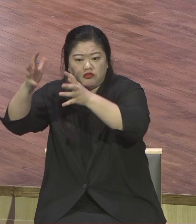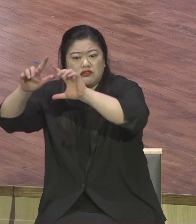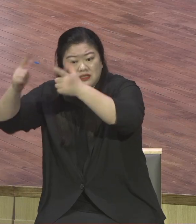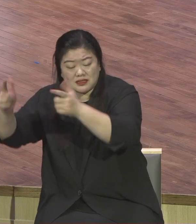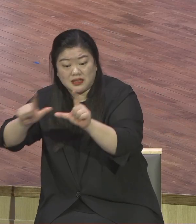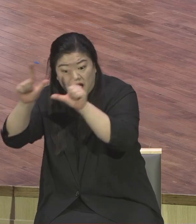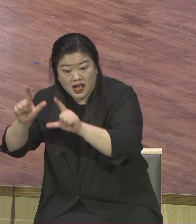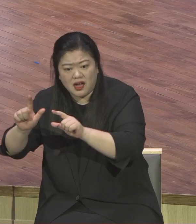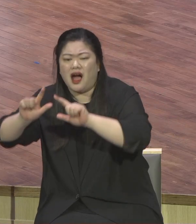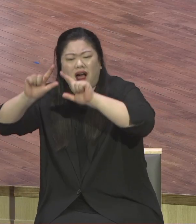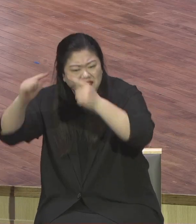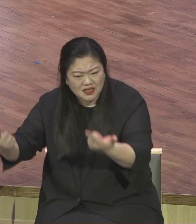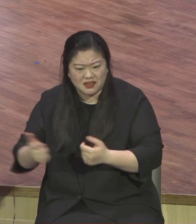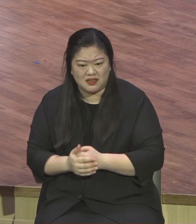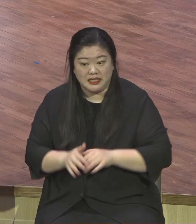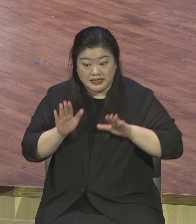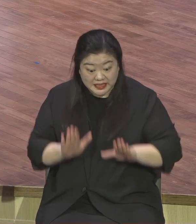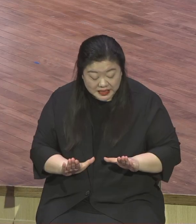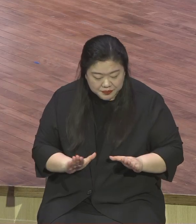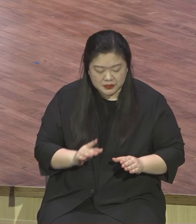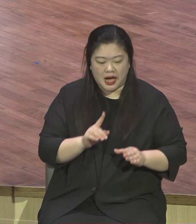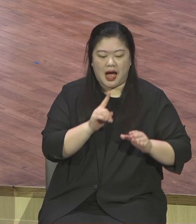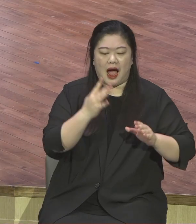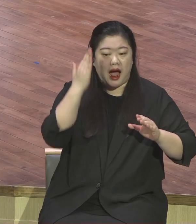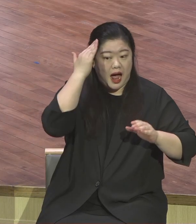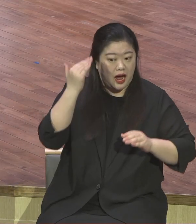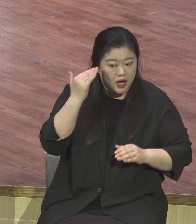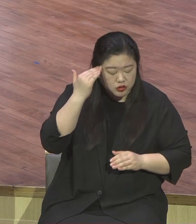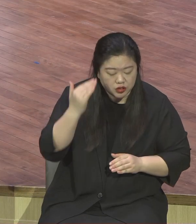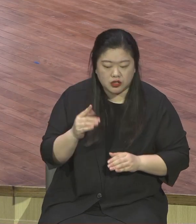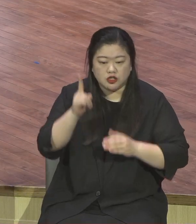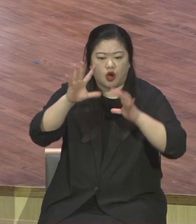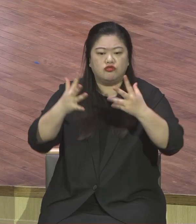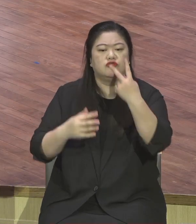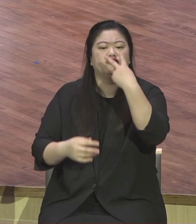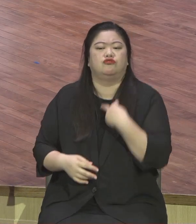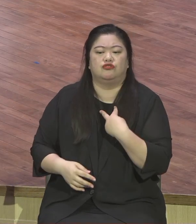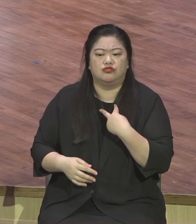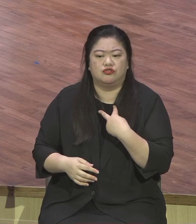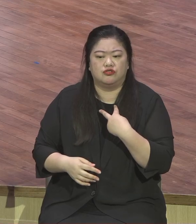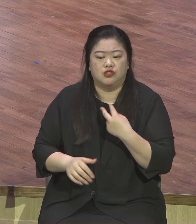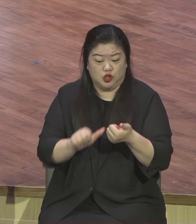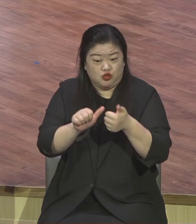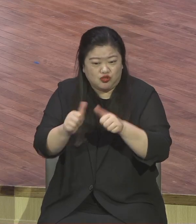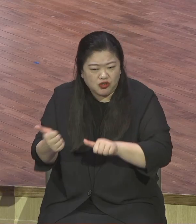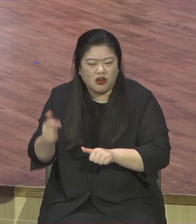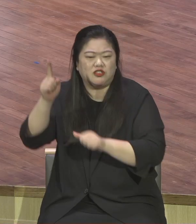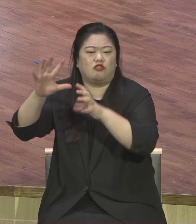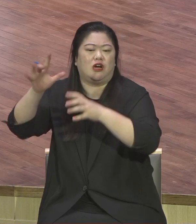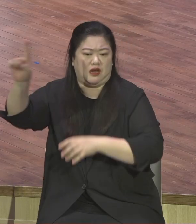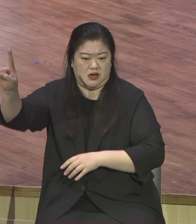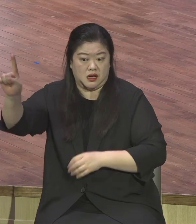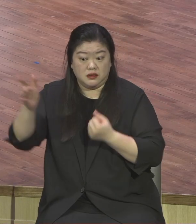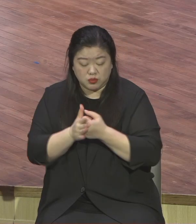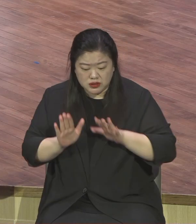천국이에요 내주 예수 모신 곳이 그들 한나라 오늘 하나님의 장이 된 모든 새 가족들은